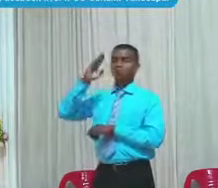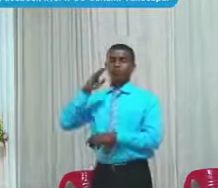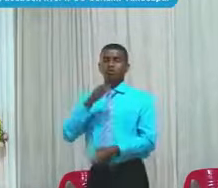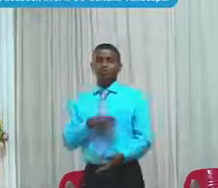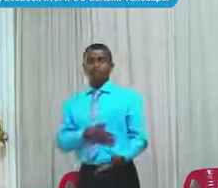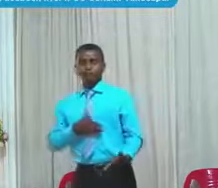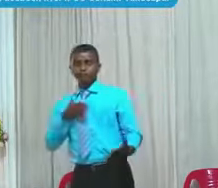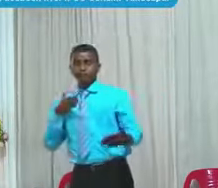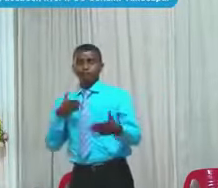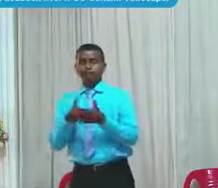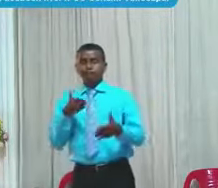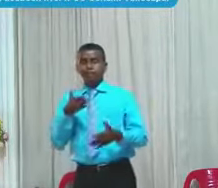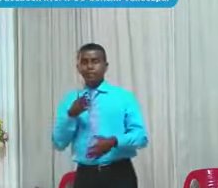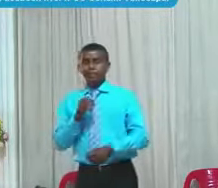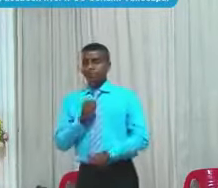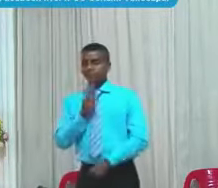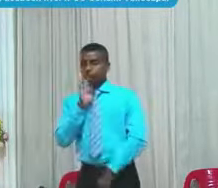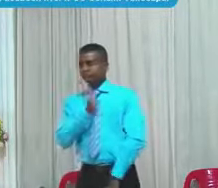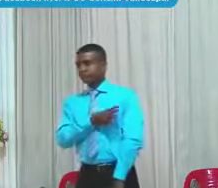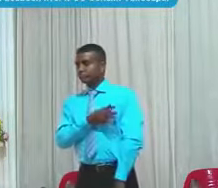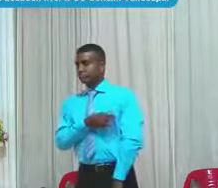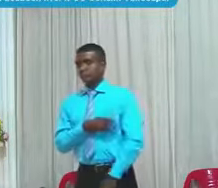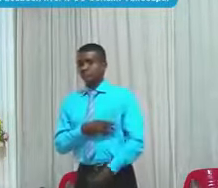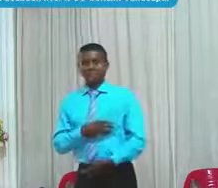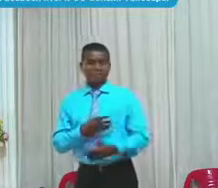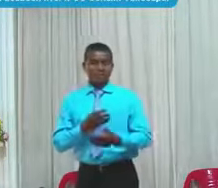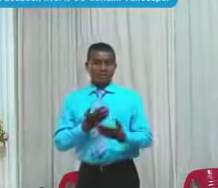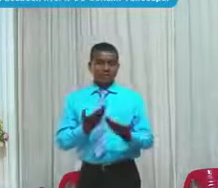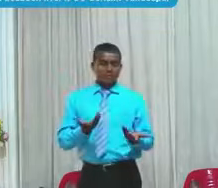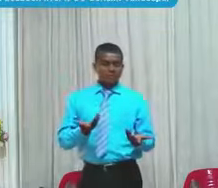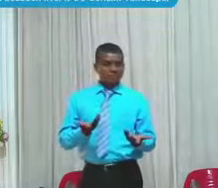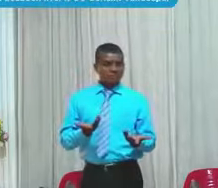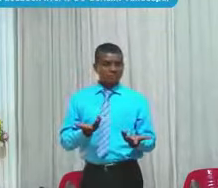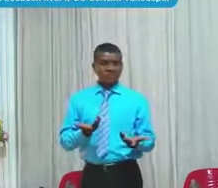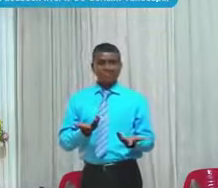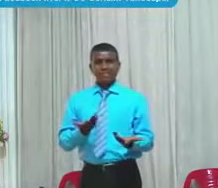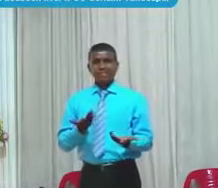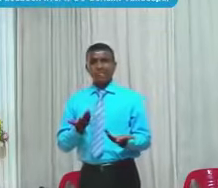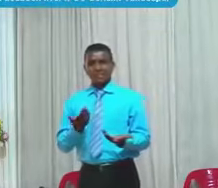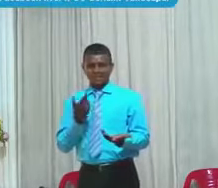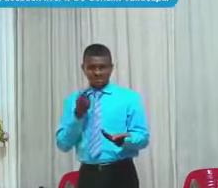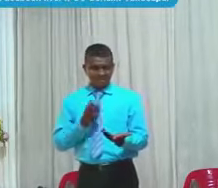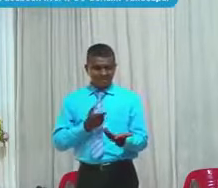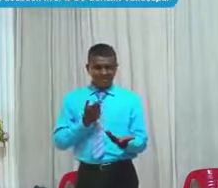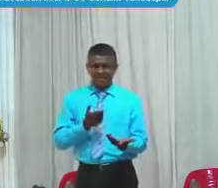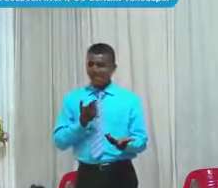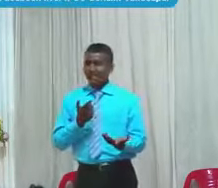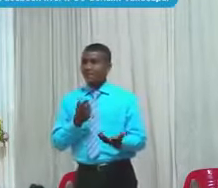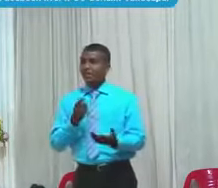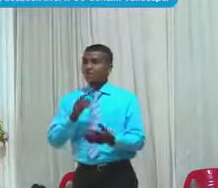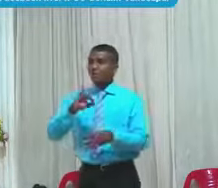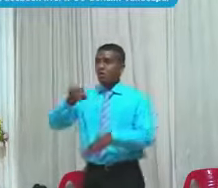Y de alguna manera Se había Convertido en su enemigo